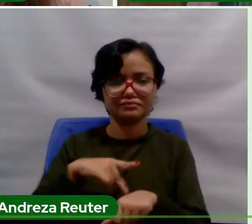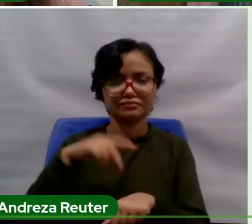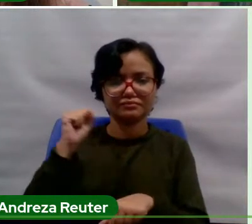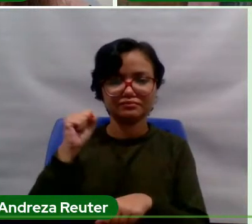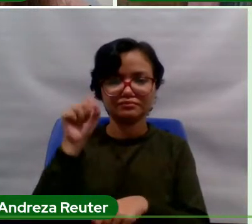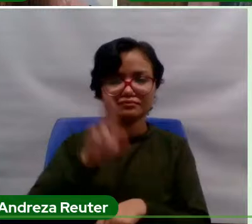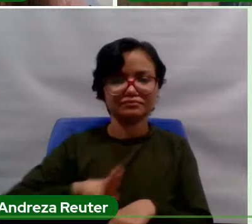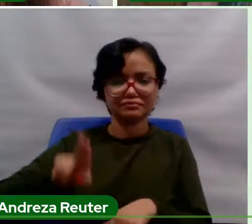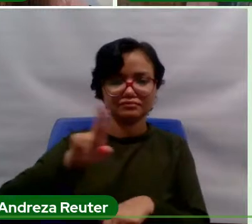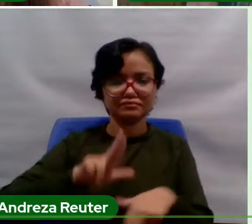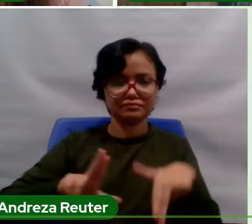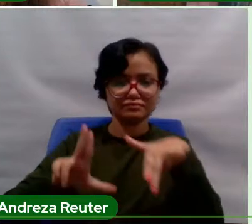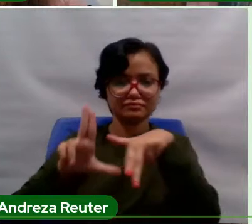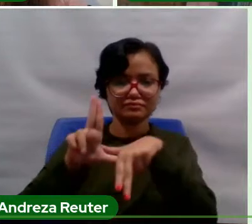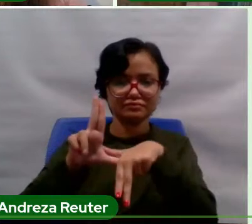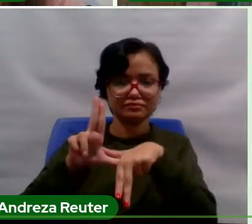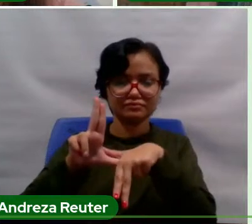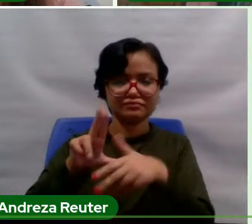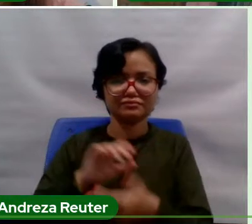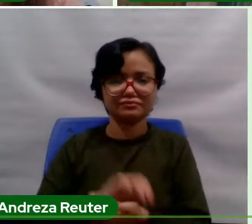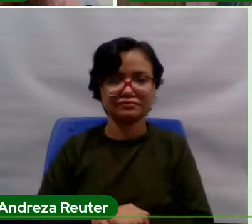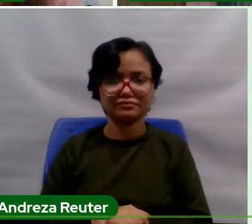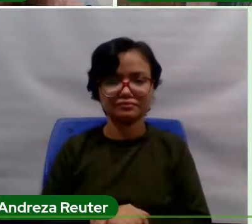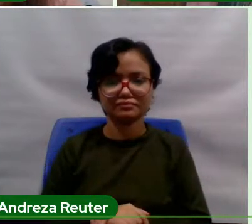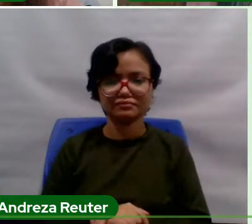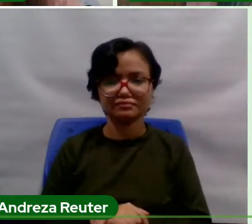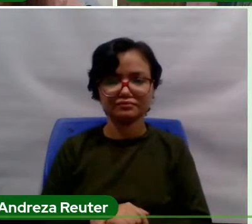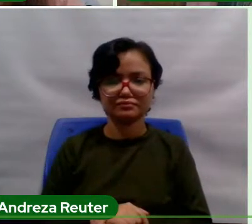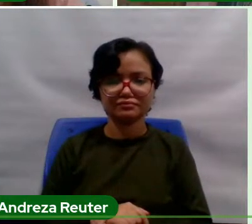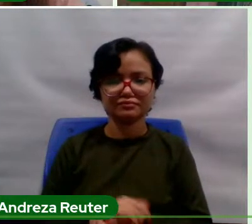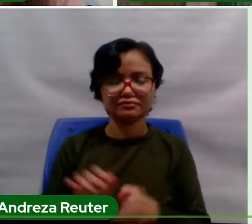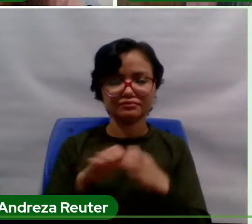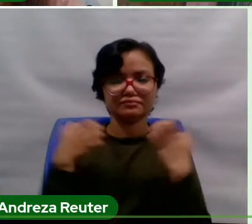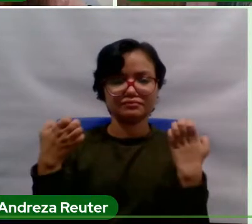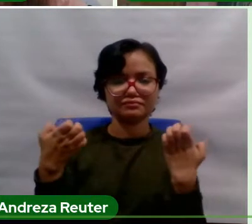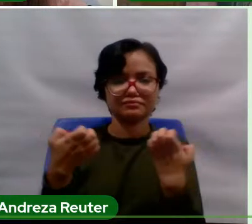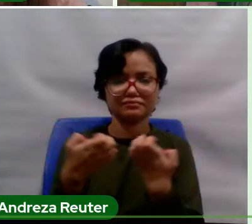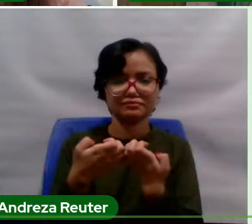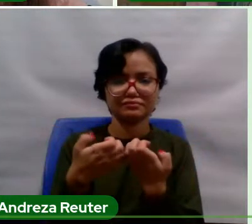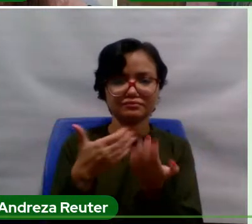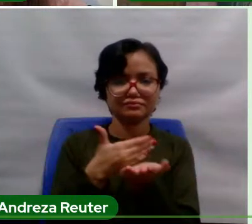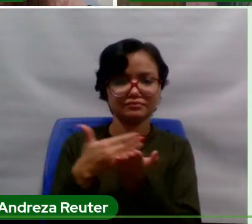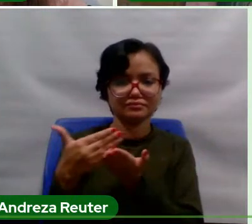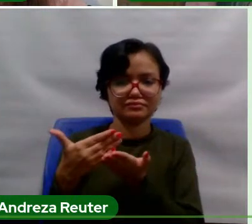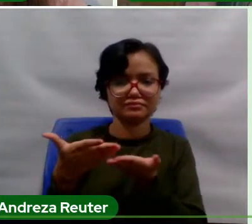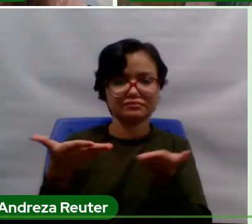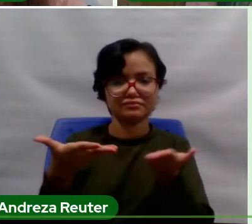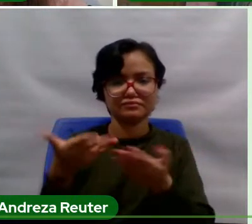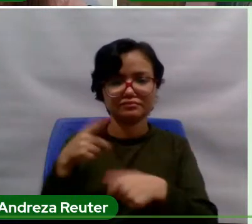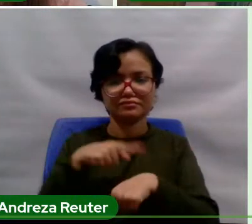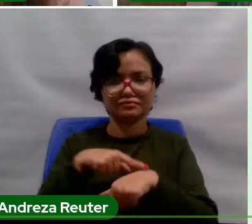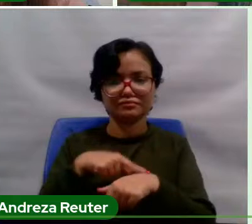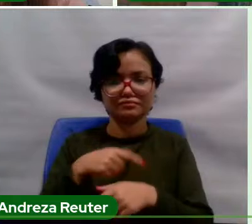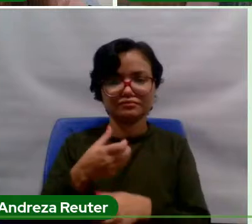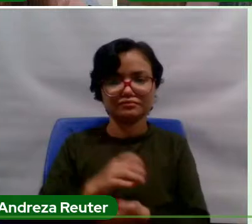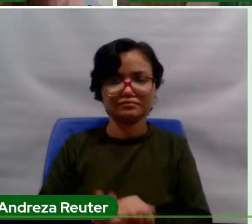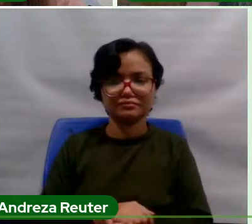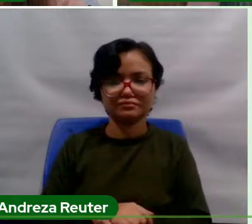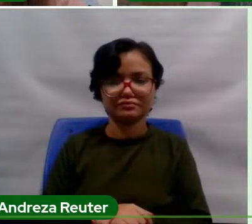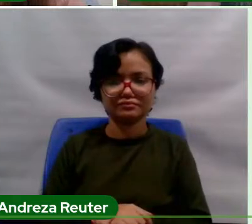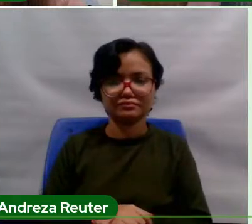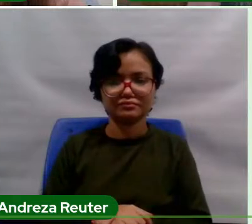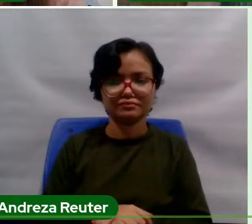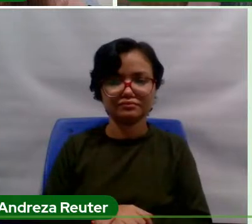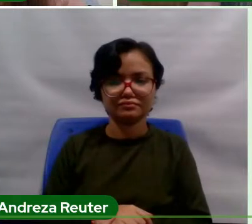Federal do Sul e Sudeste do Pará. O referido evento, ao início neste momento, ao sexto encontro, ao evento